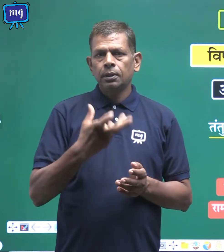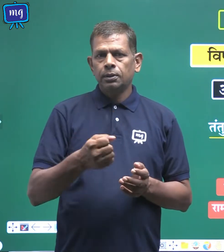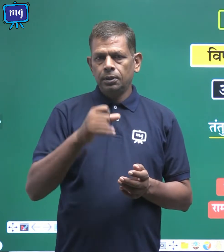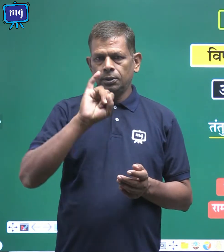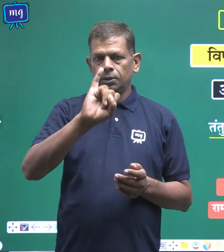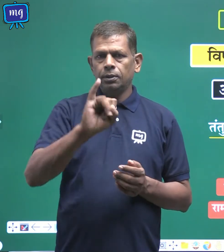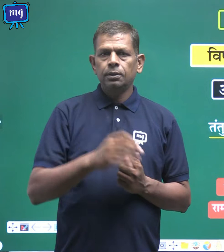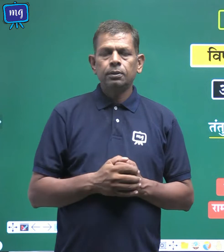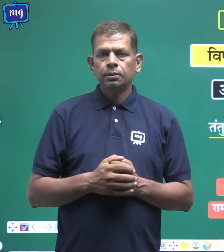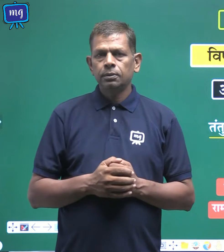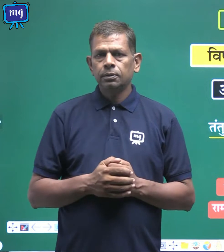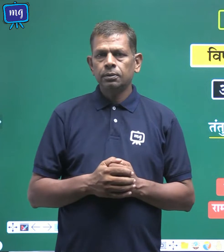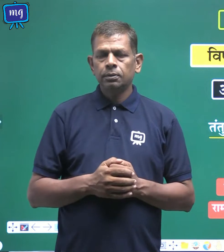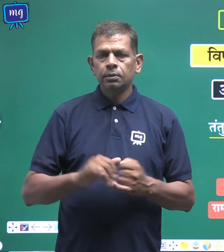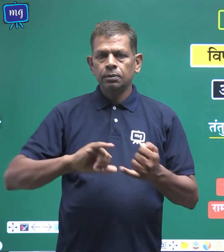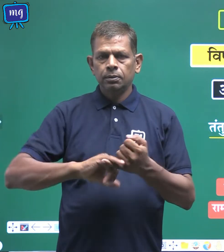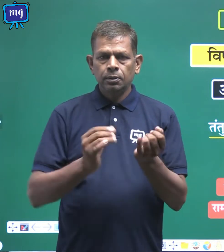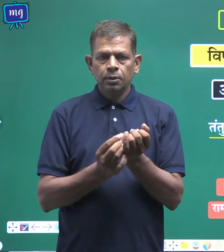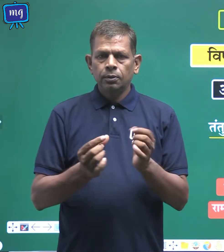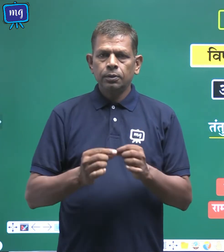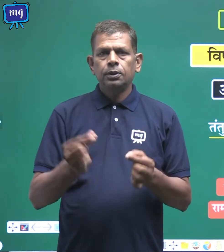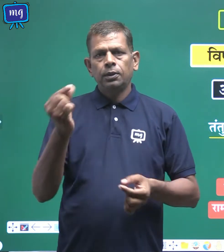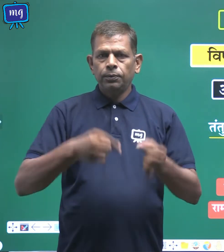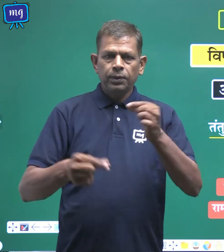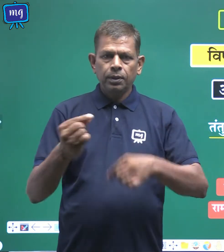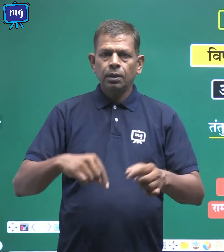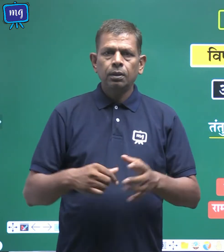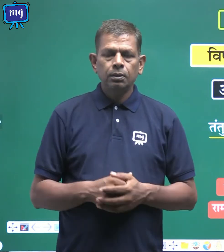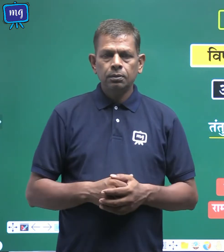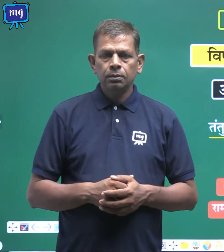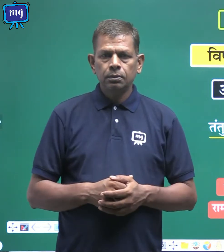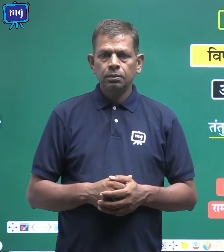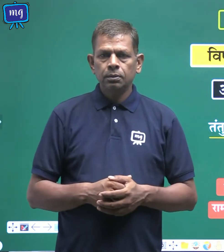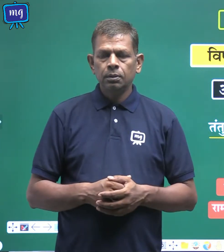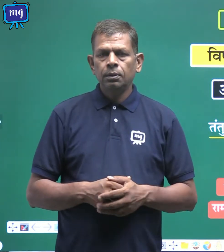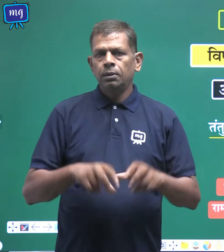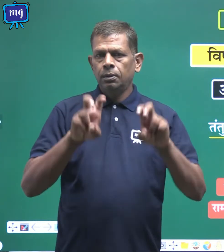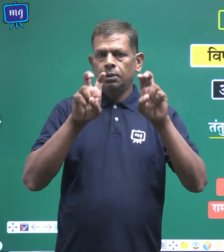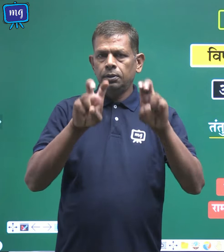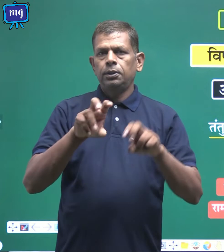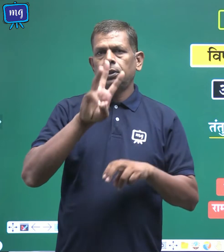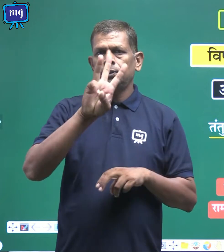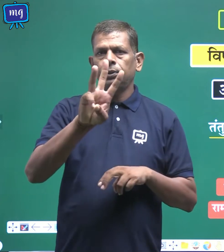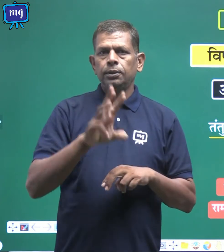विशे विज्ञान अध्यायतीन